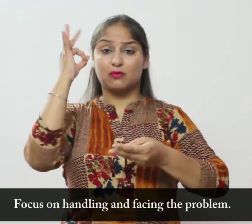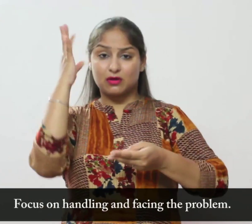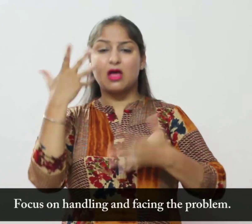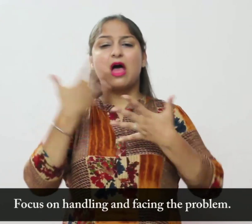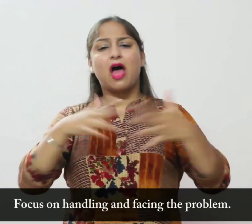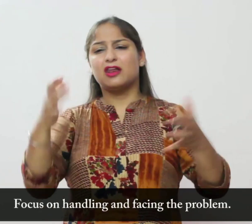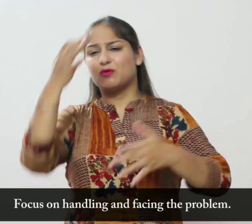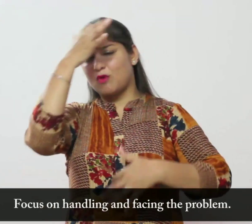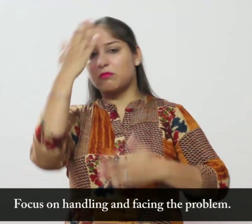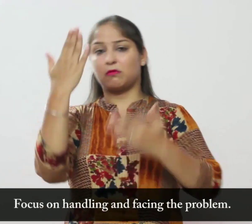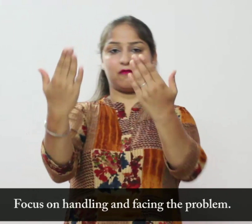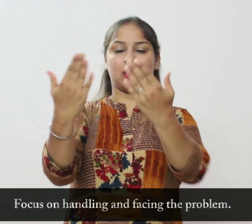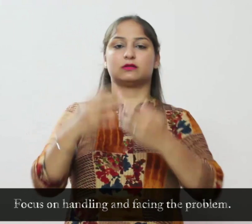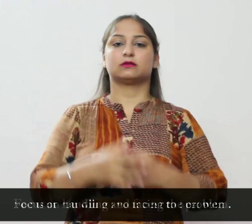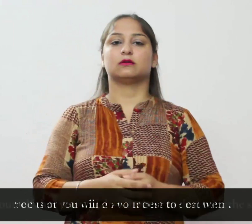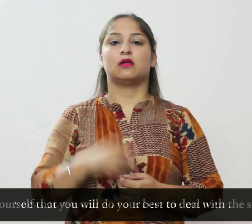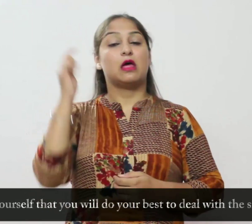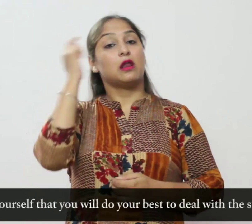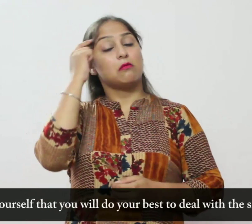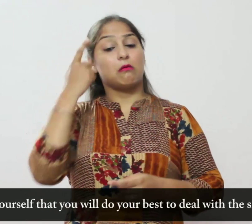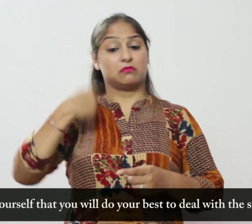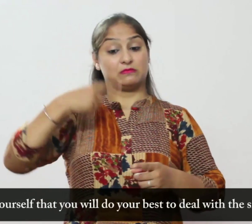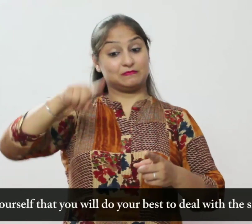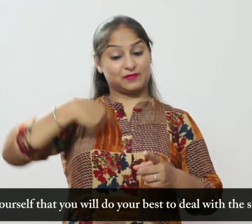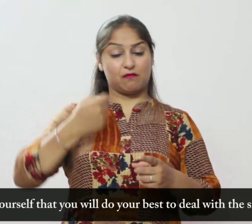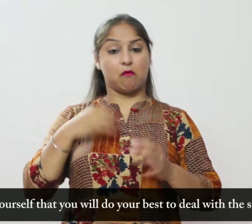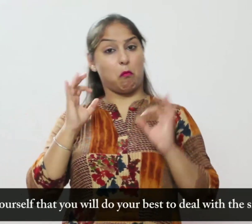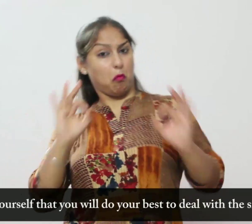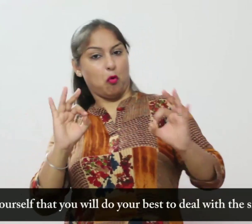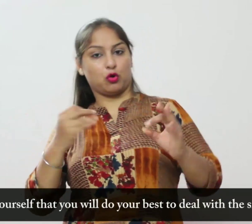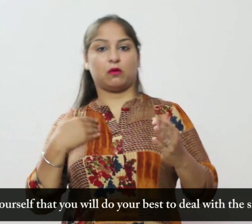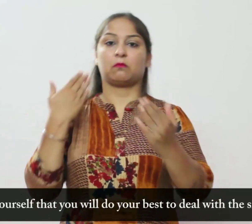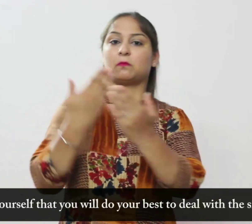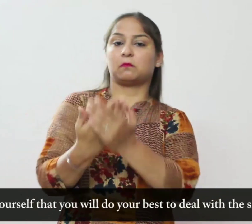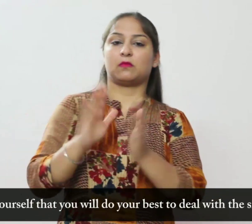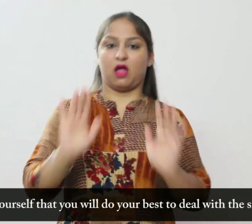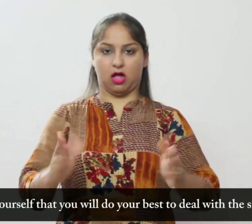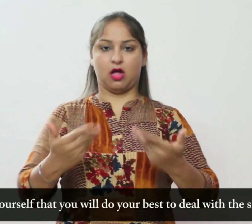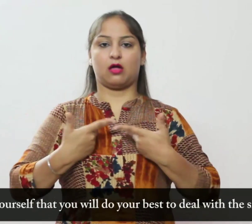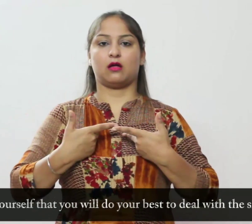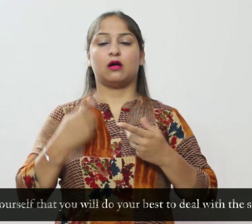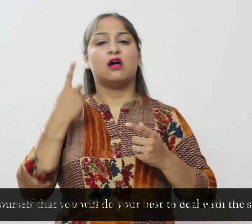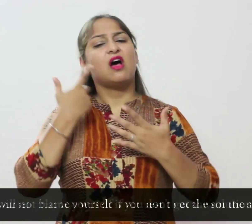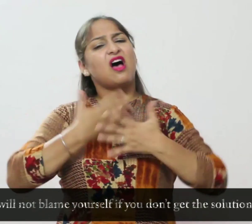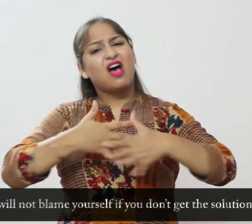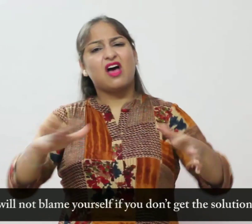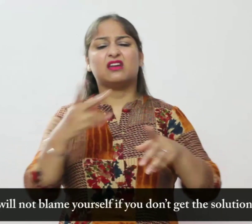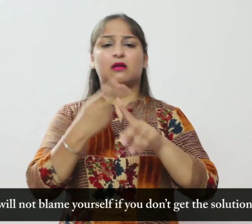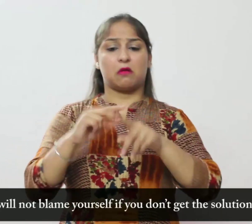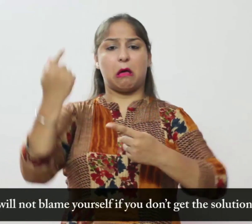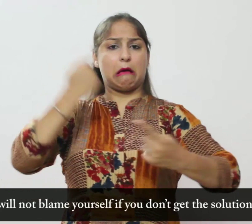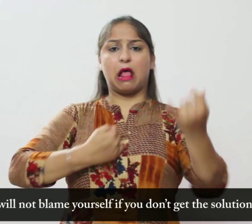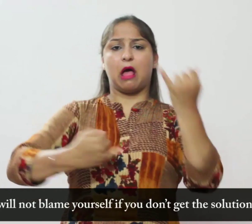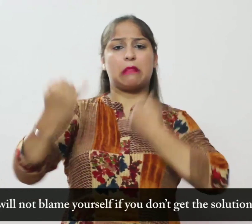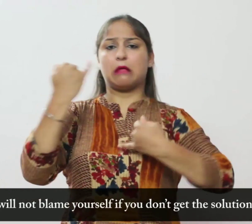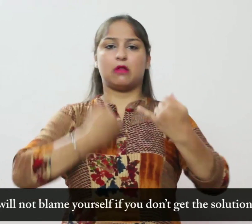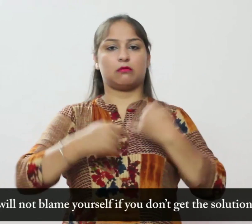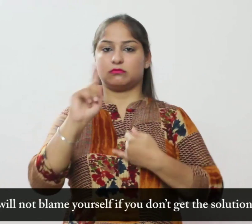उसका सामना करने पर ध्यान दे अपने आपको याद दिलाएं कि आप स्थिती